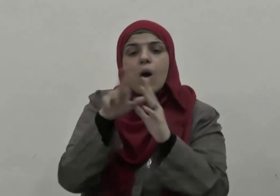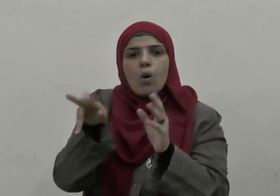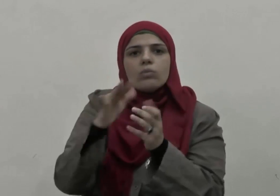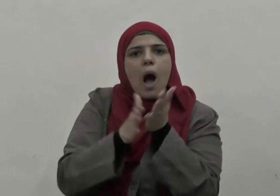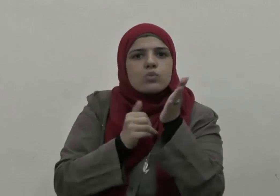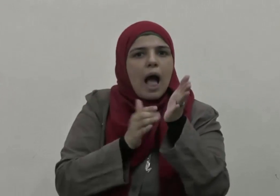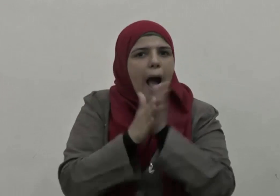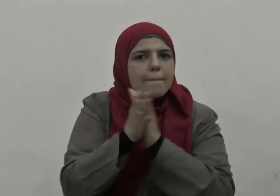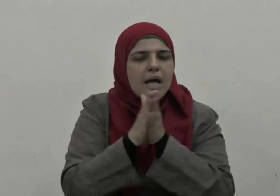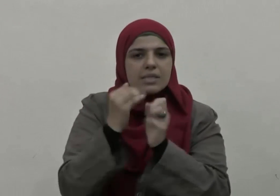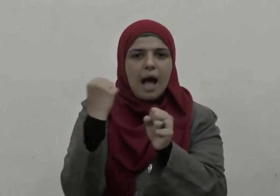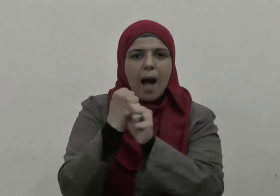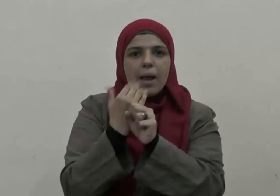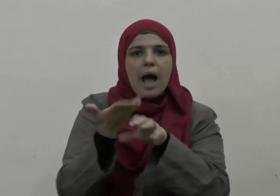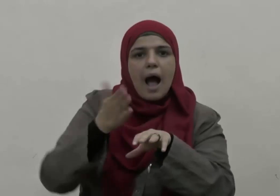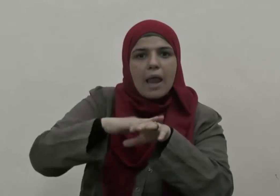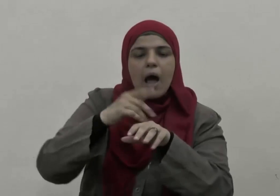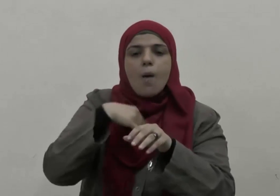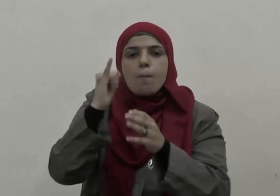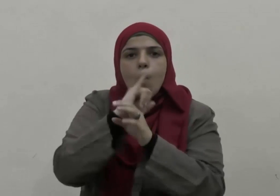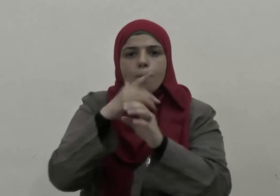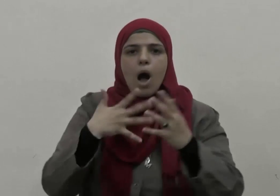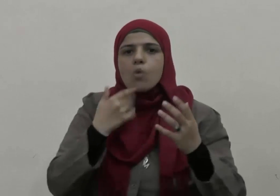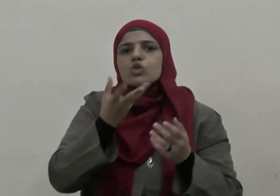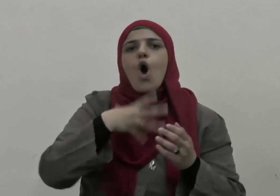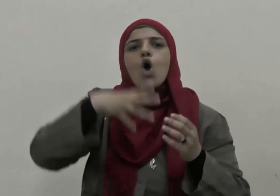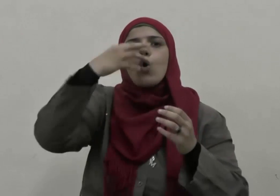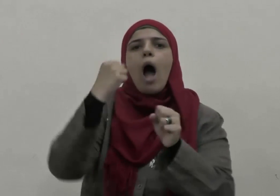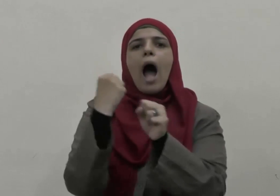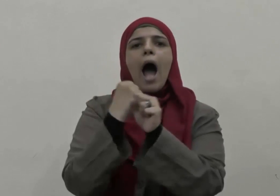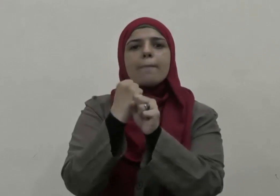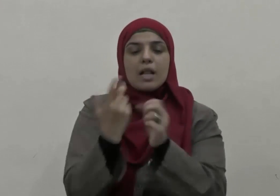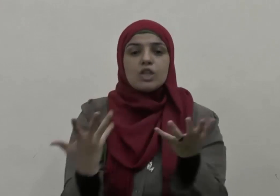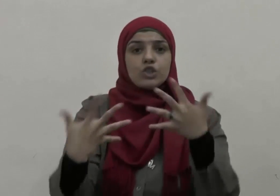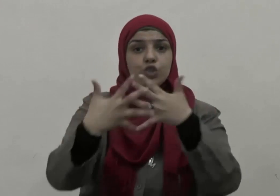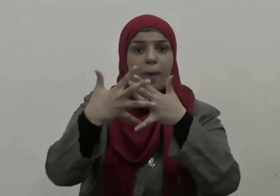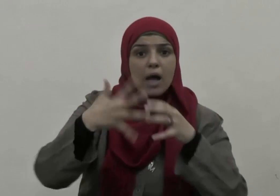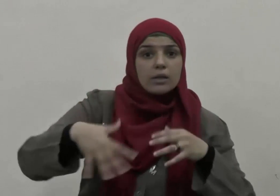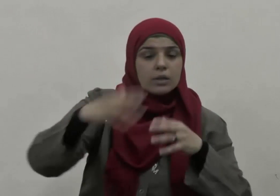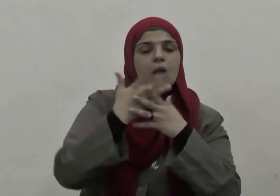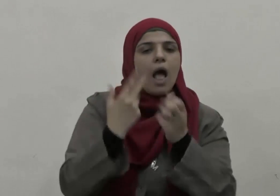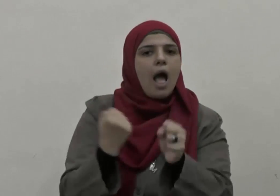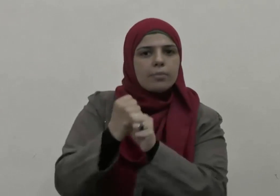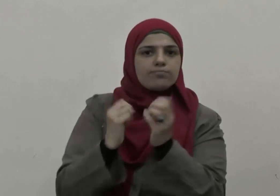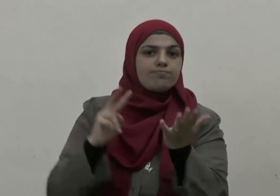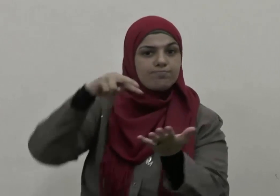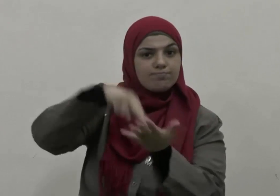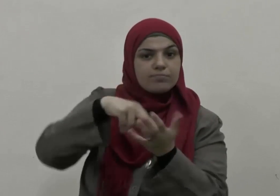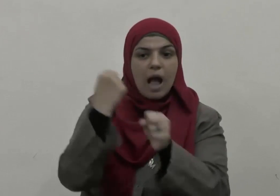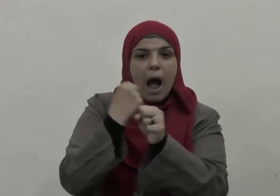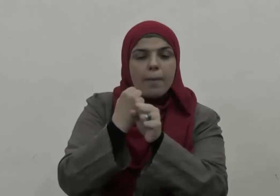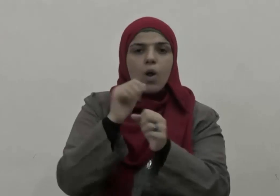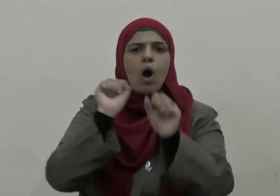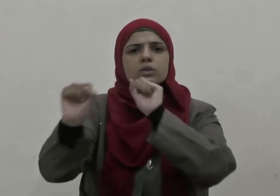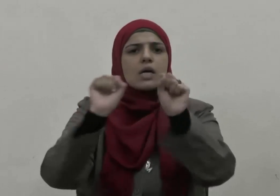تحث على بث روح العمل الجماعي والقيام بالمهام